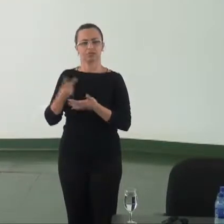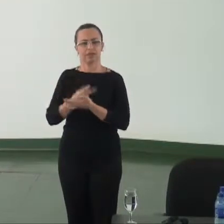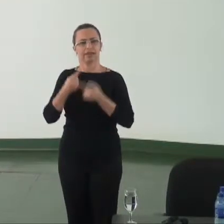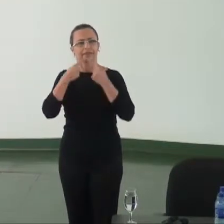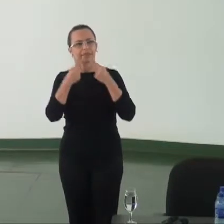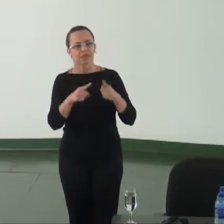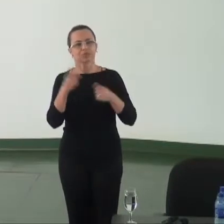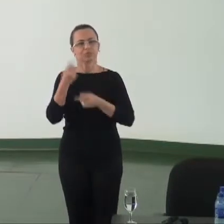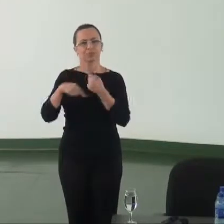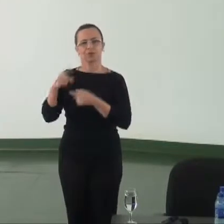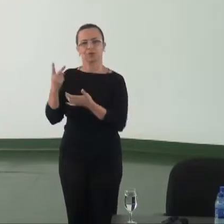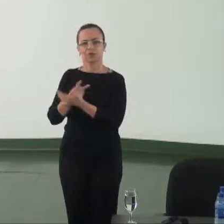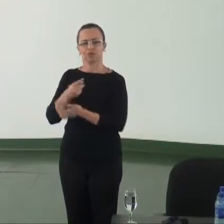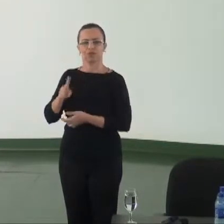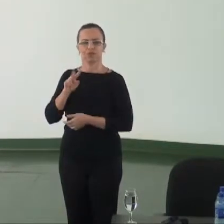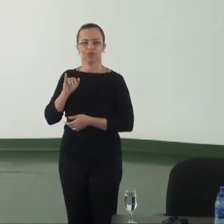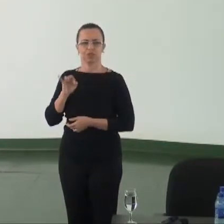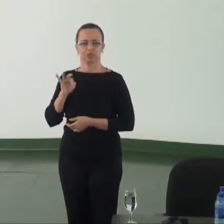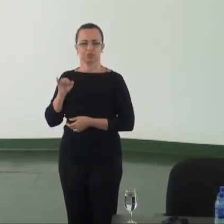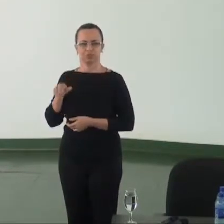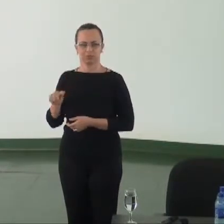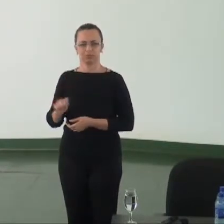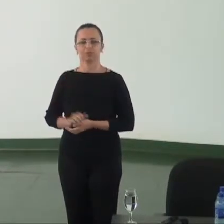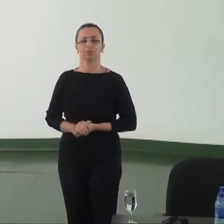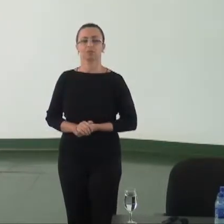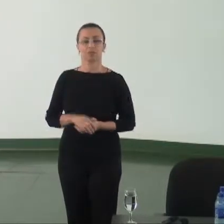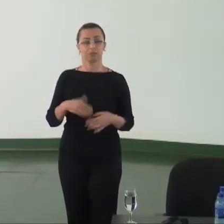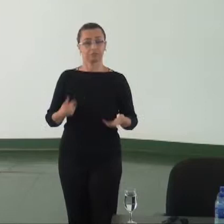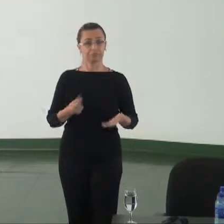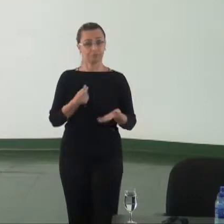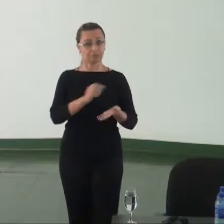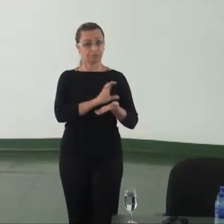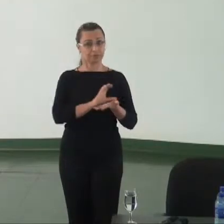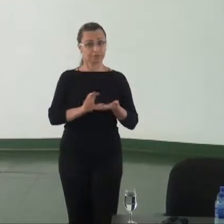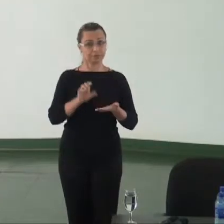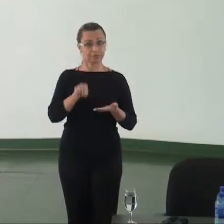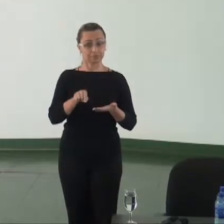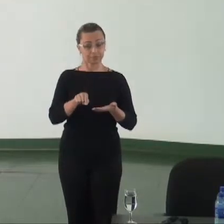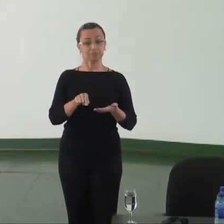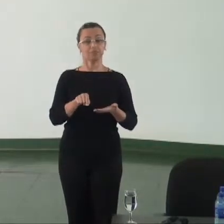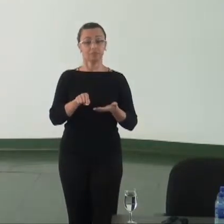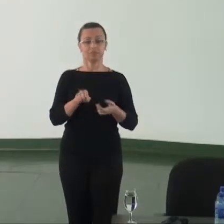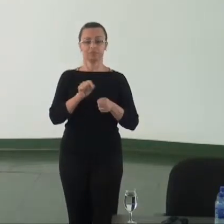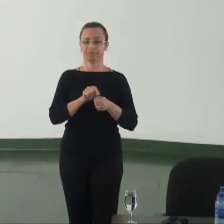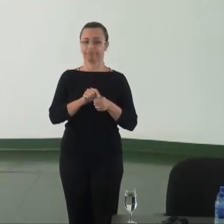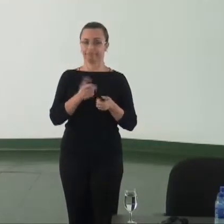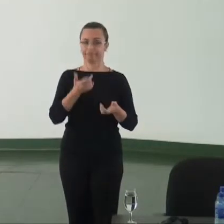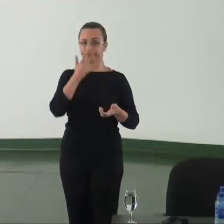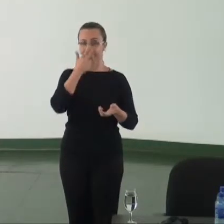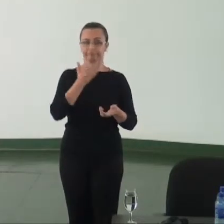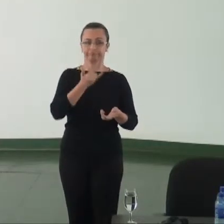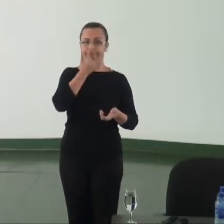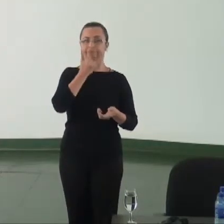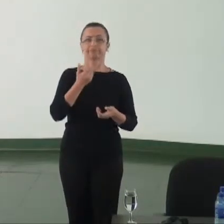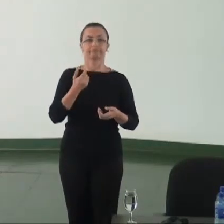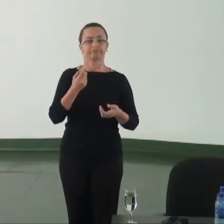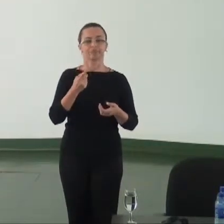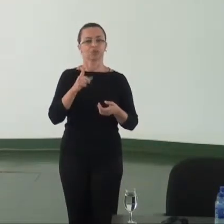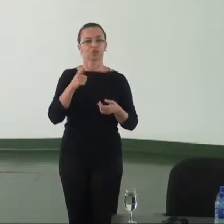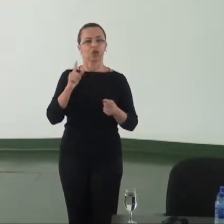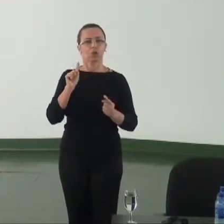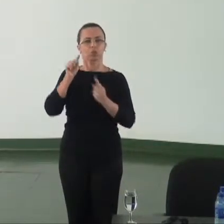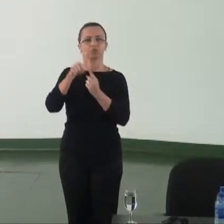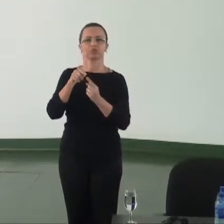denúncias. Inclusive com esses recursos que são repassados de forma equivocada e que não atendem o seu objetivo.